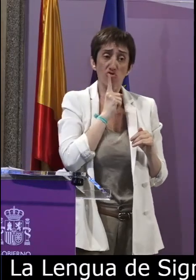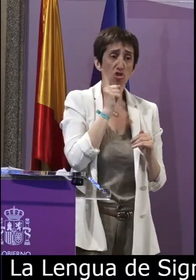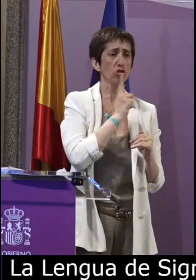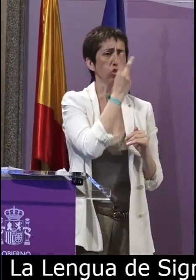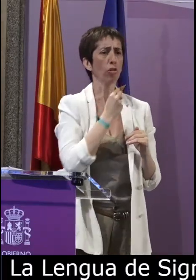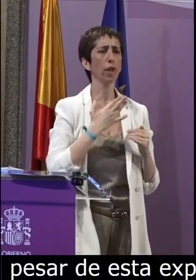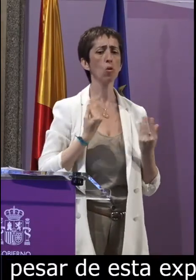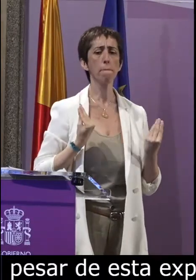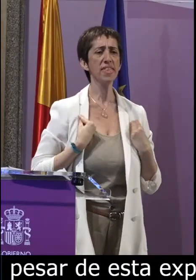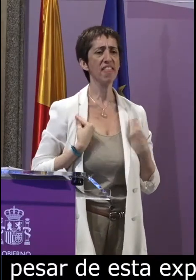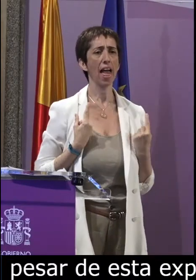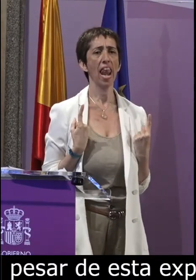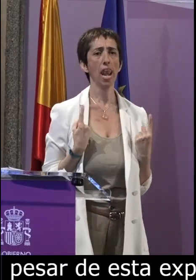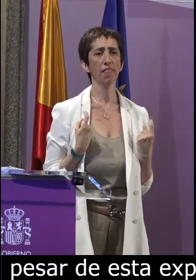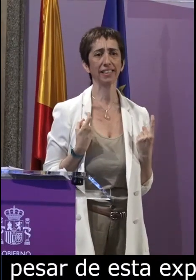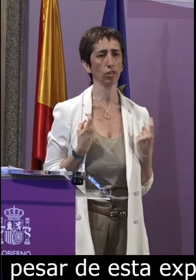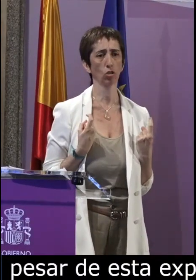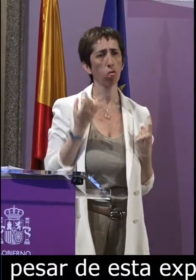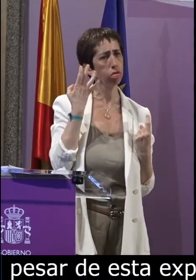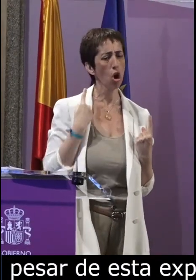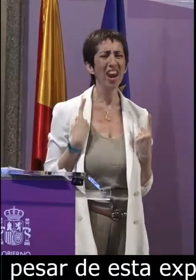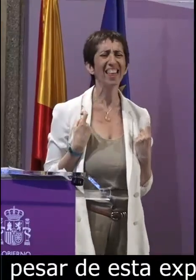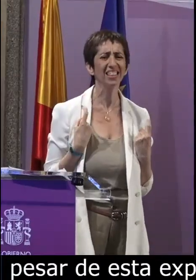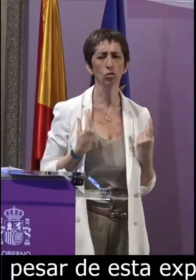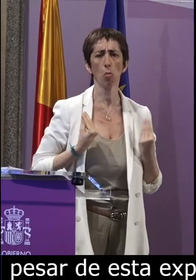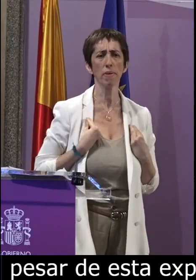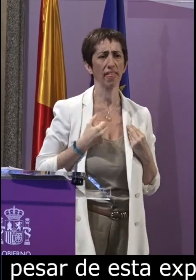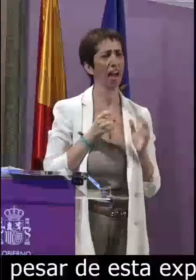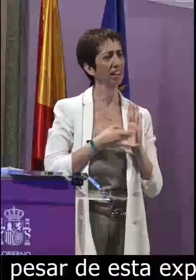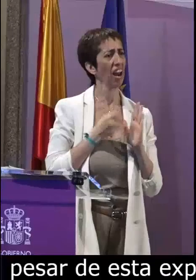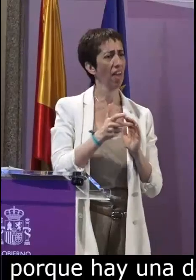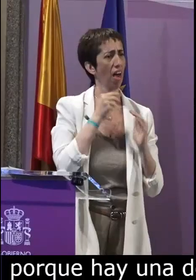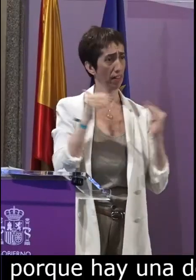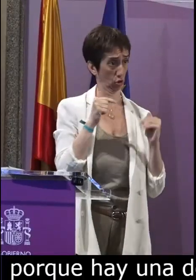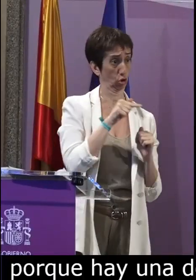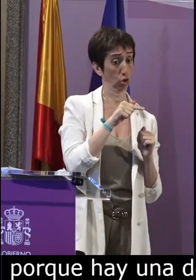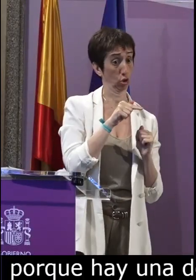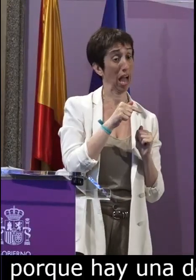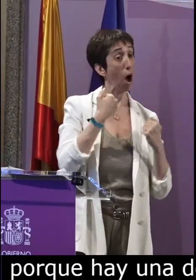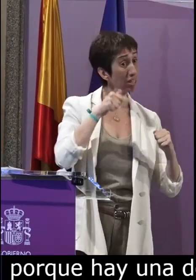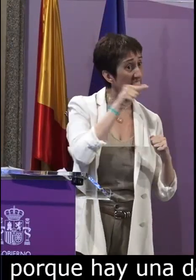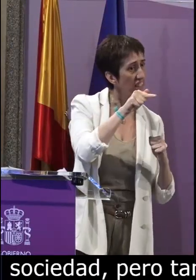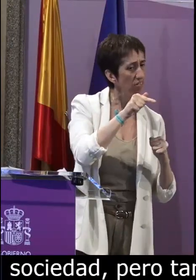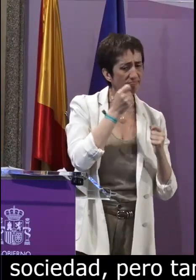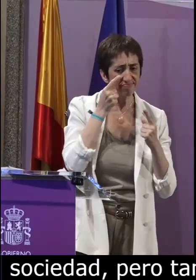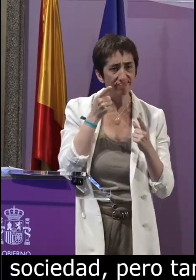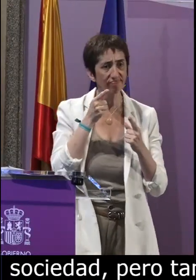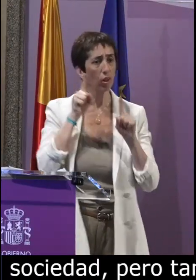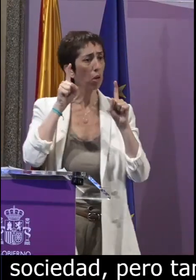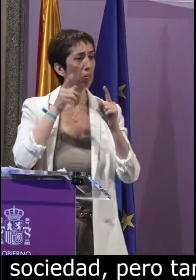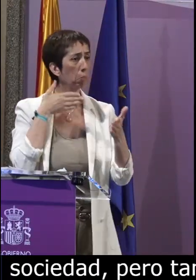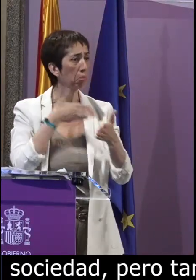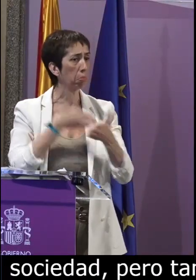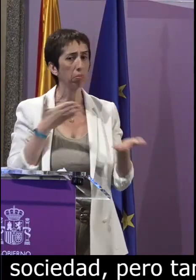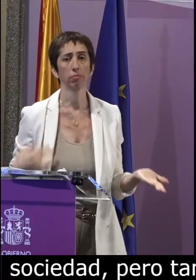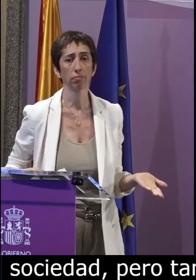demanda por parte de la sociedad pero también por parte de las personas sordas y sordociegas que la necesitamos a